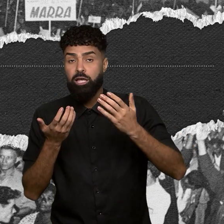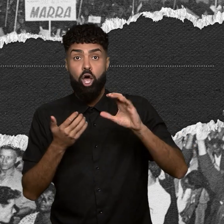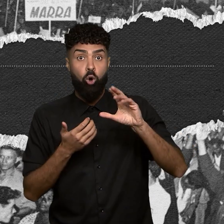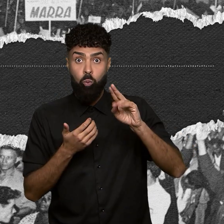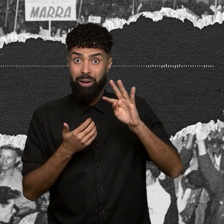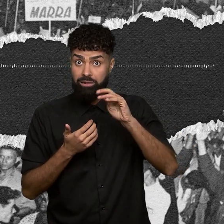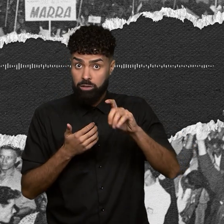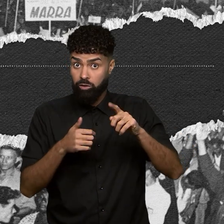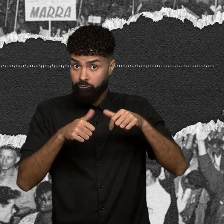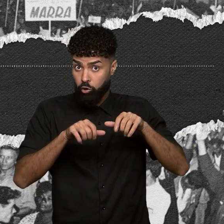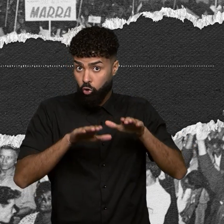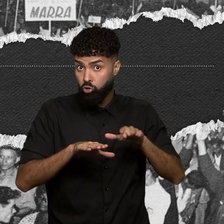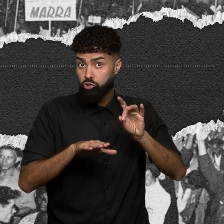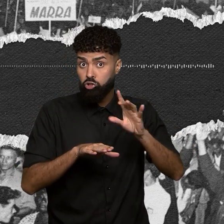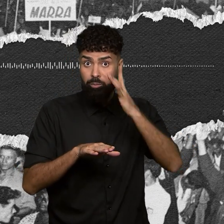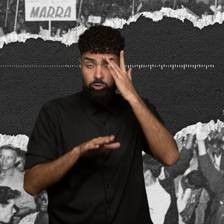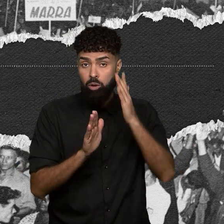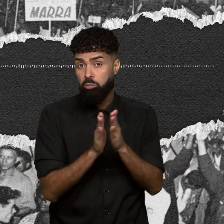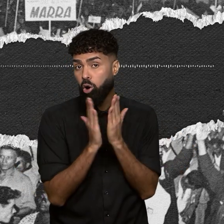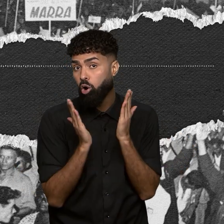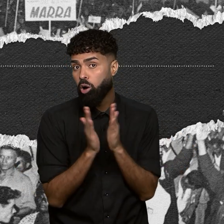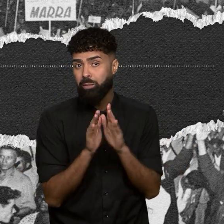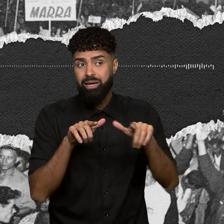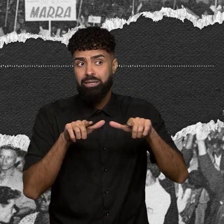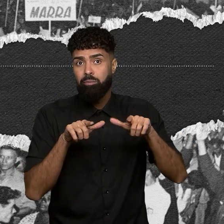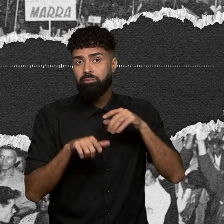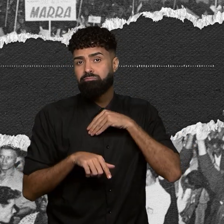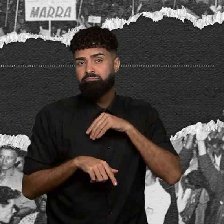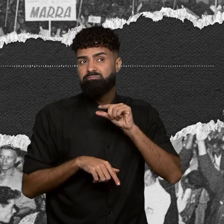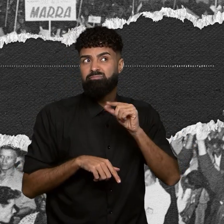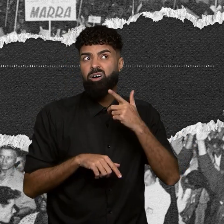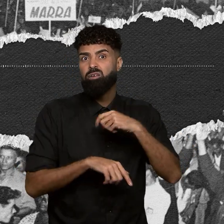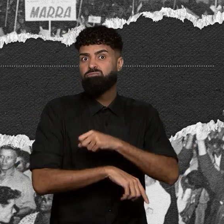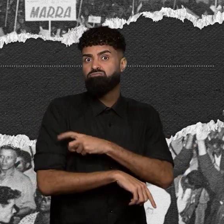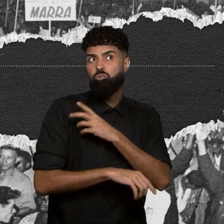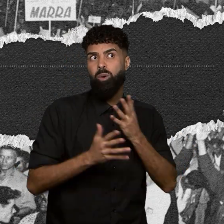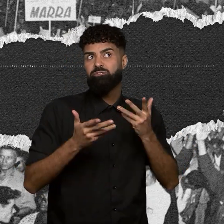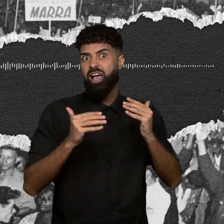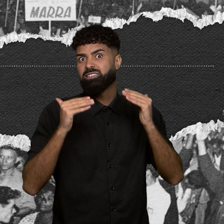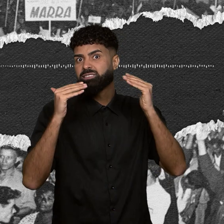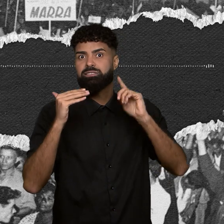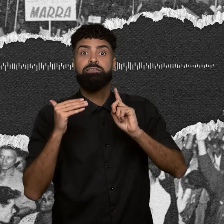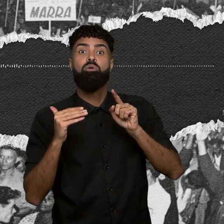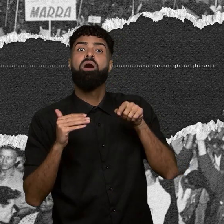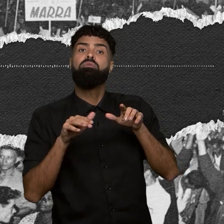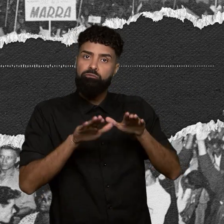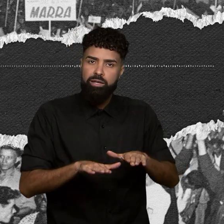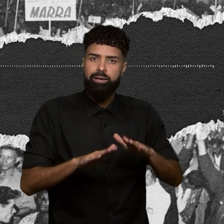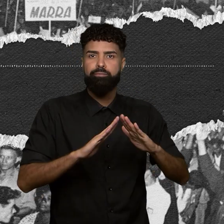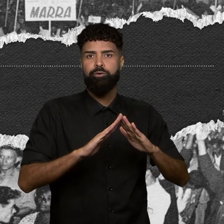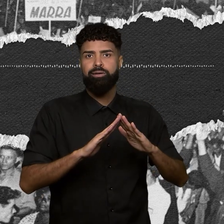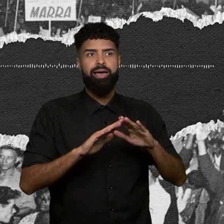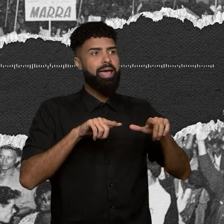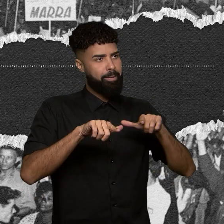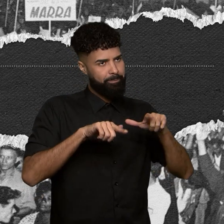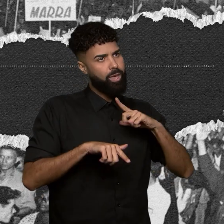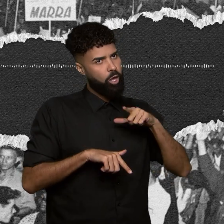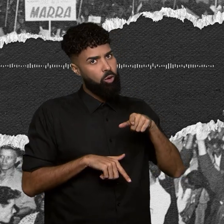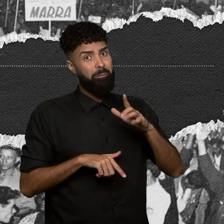os trabalhadores com pouca ou nenhuma qualificação profissional. Então, tinha emprego, mas as condições de vida eram piores.